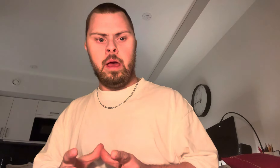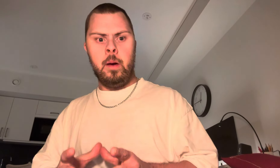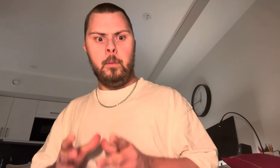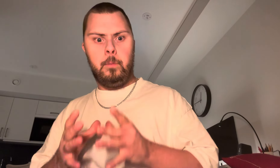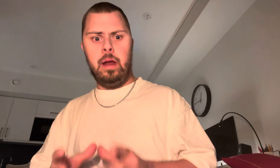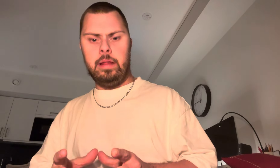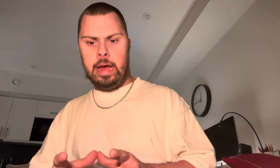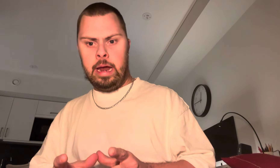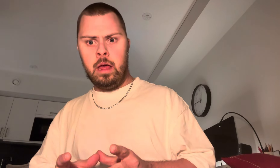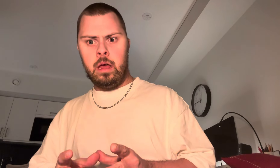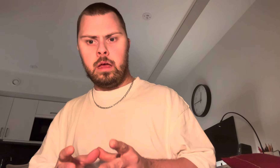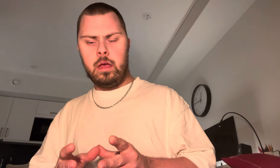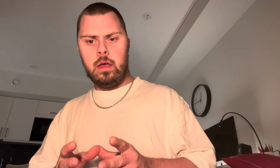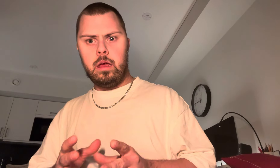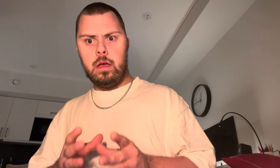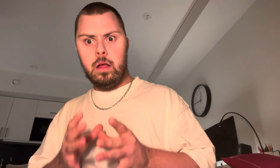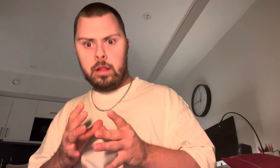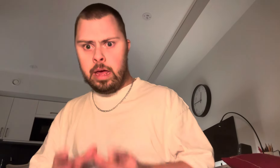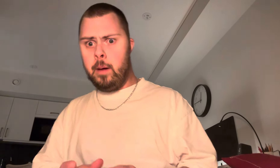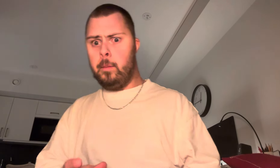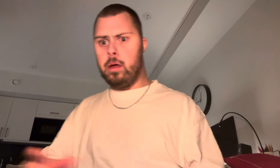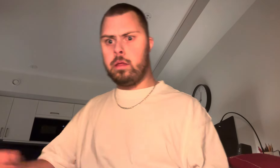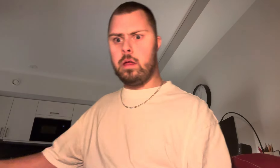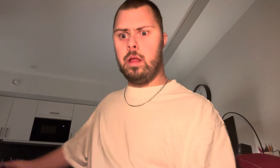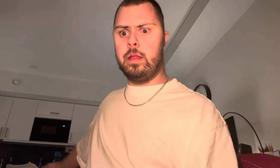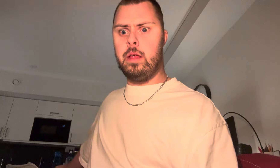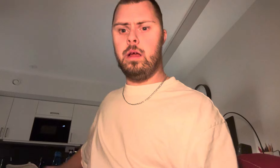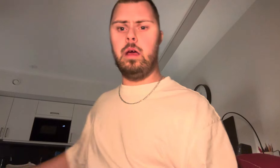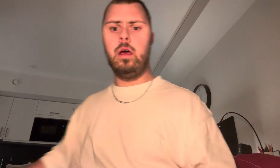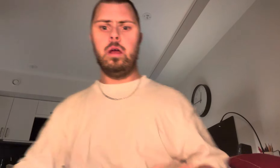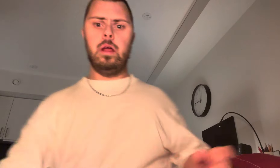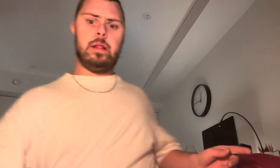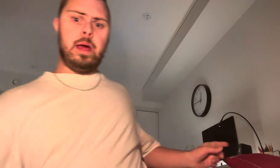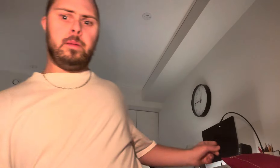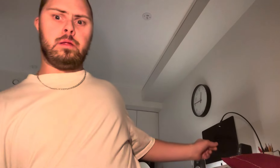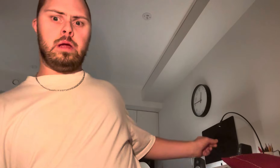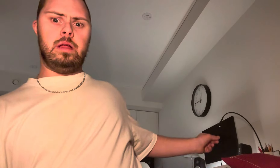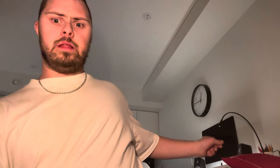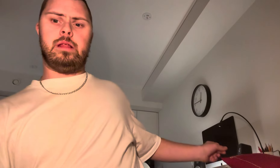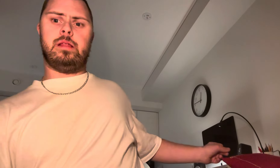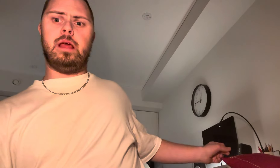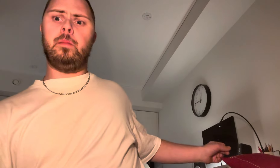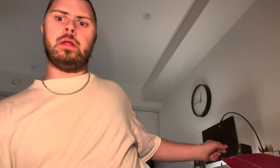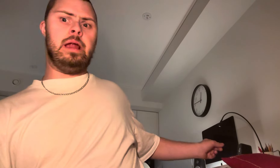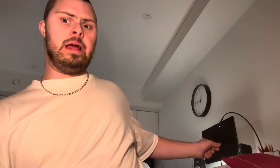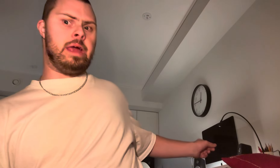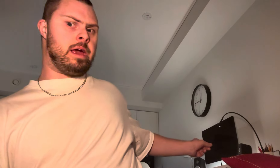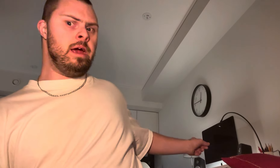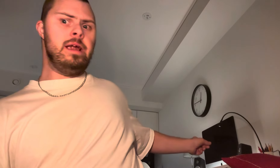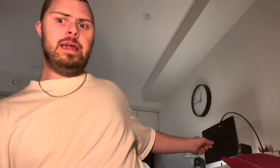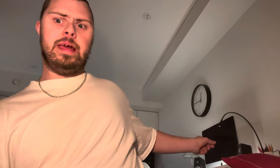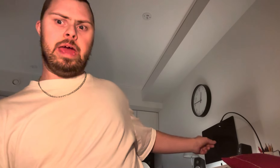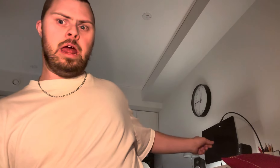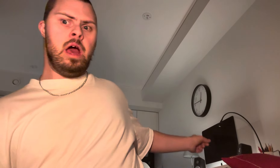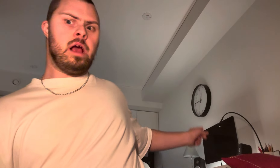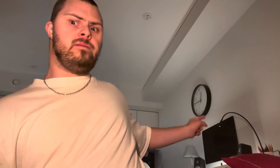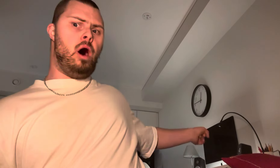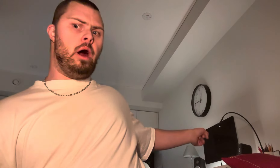bilder. Det måste lägga kvar